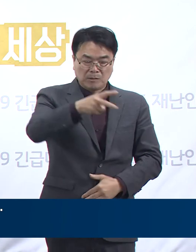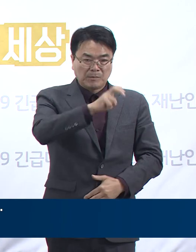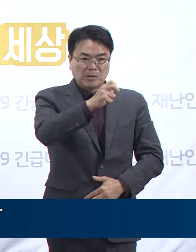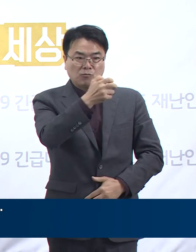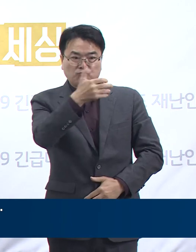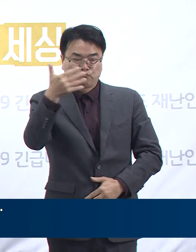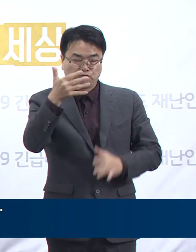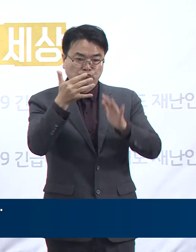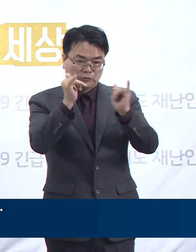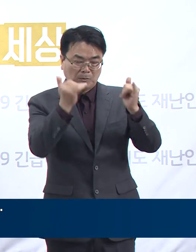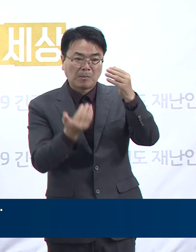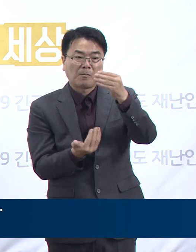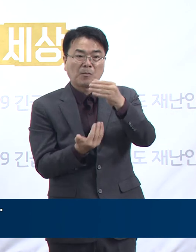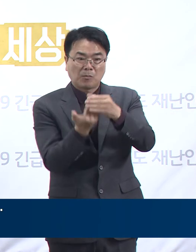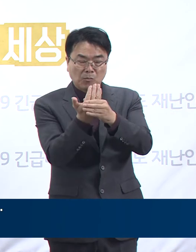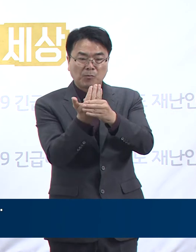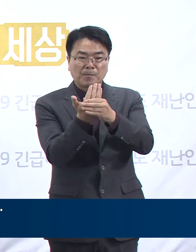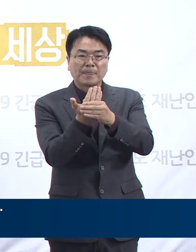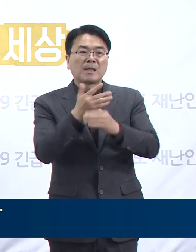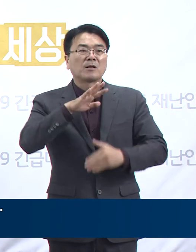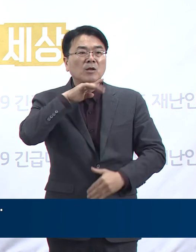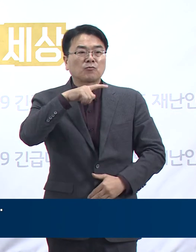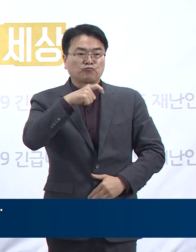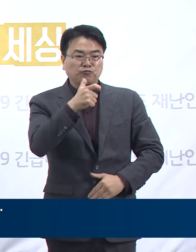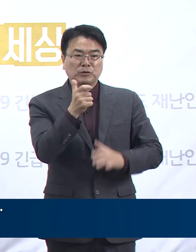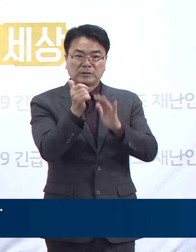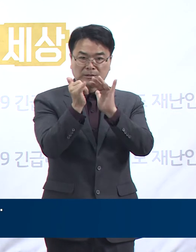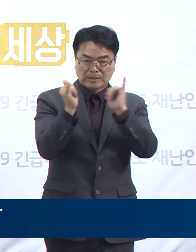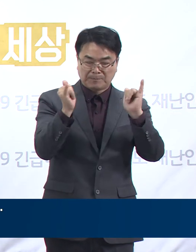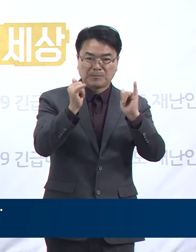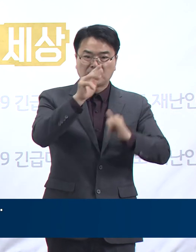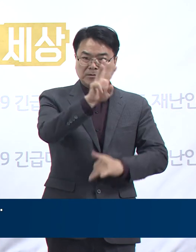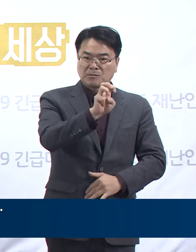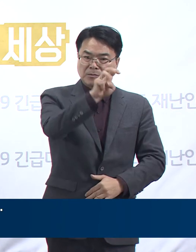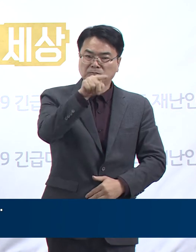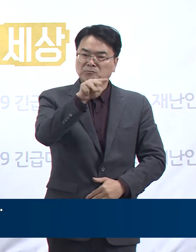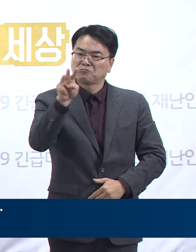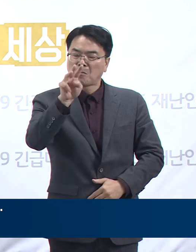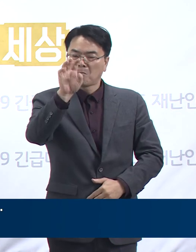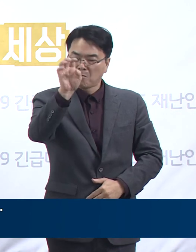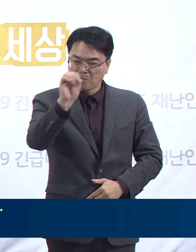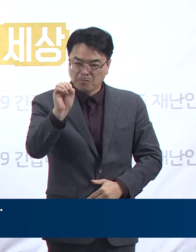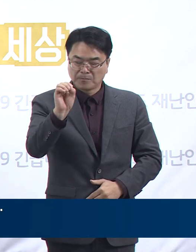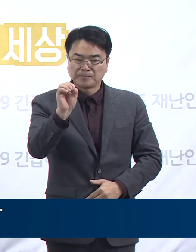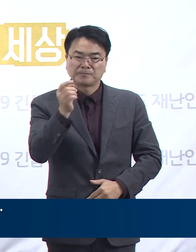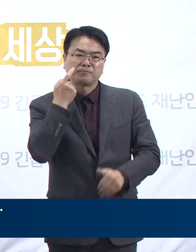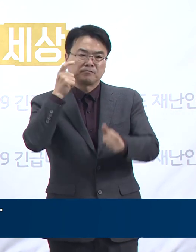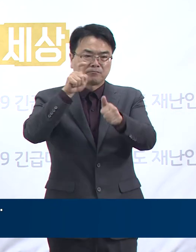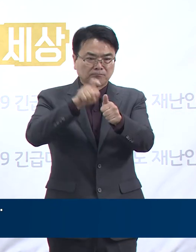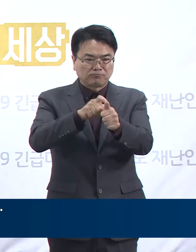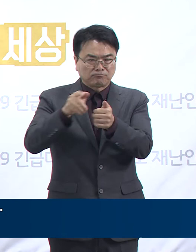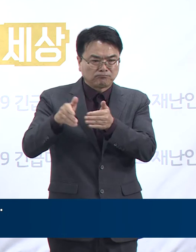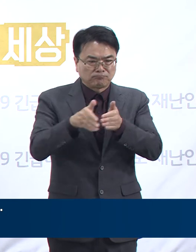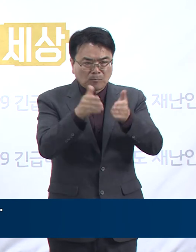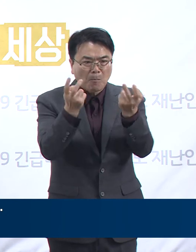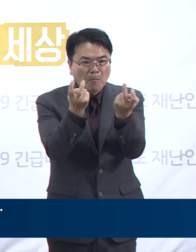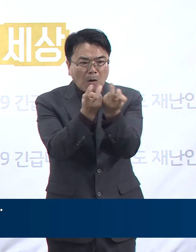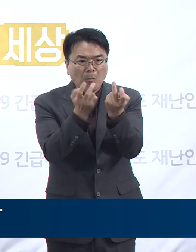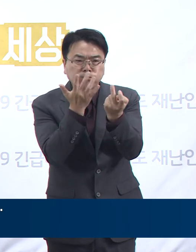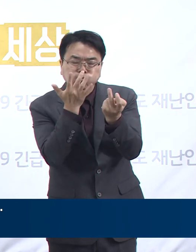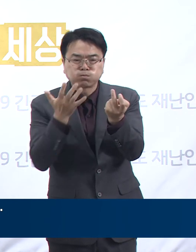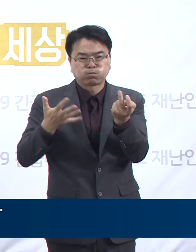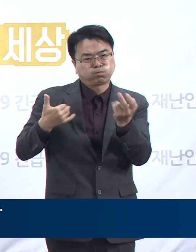확진자가 발생했었고 60세 이상 고령층 비율은 34.3% 진단시 감염 경로 불명 확진자는